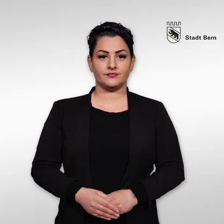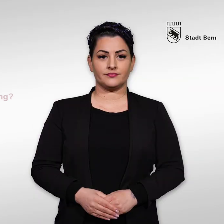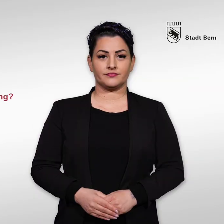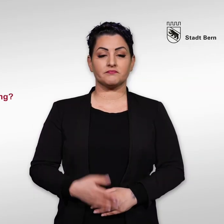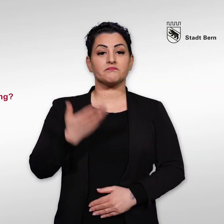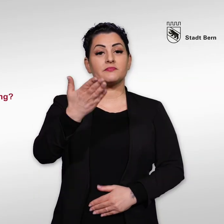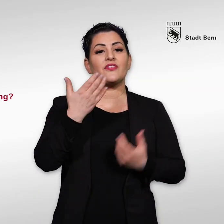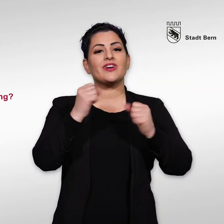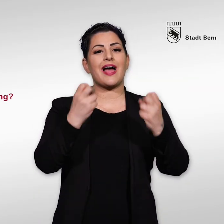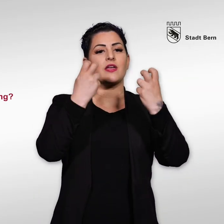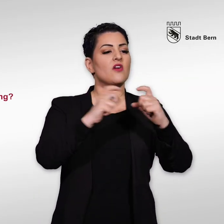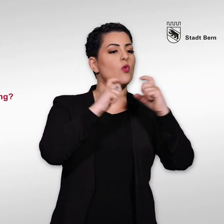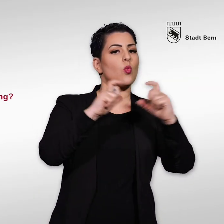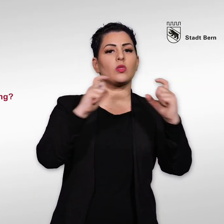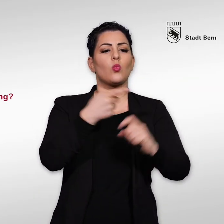Wo finden Sie eine freie Wohnung?